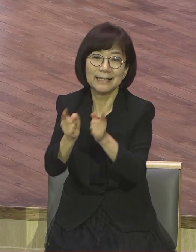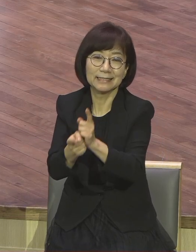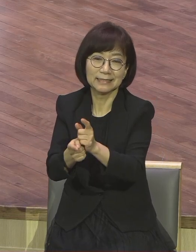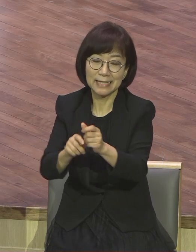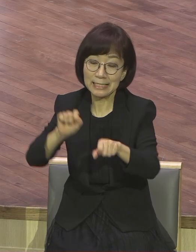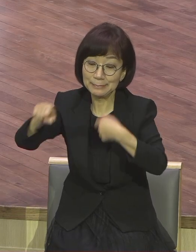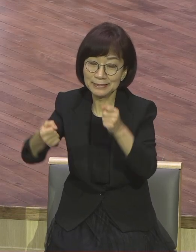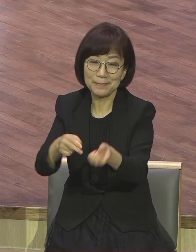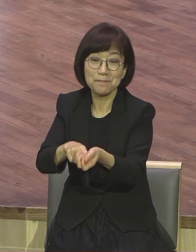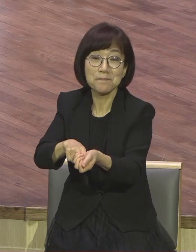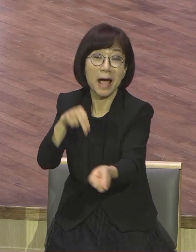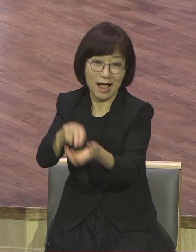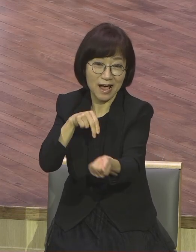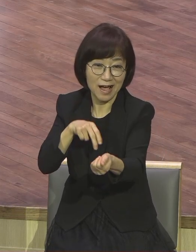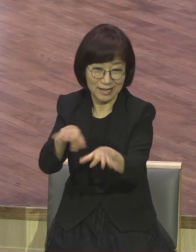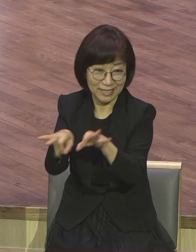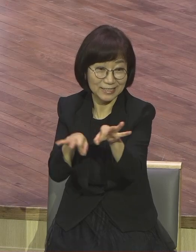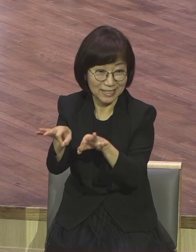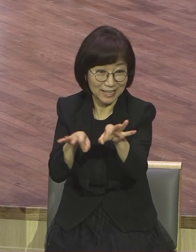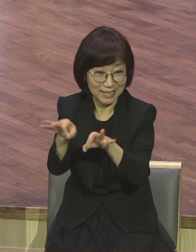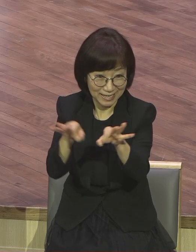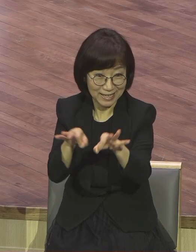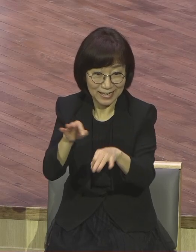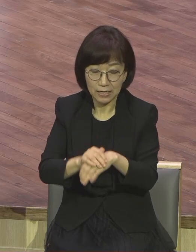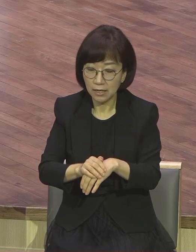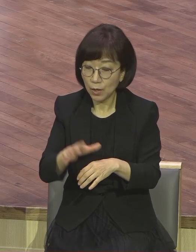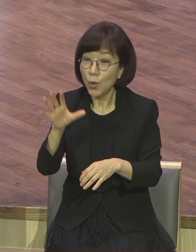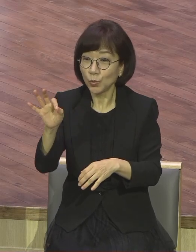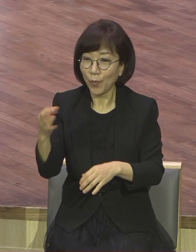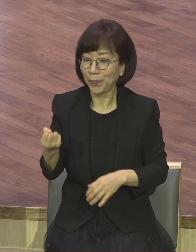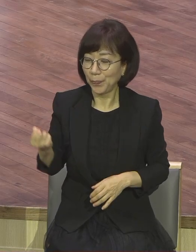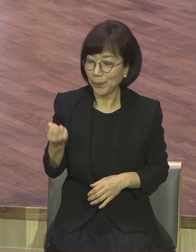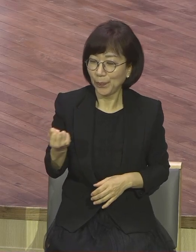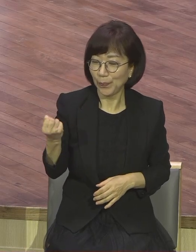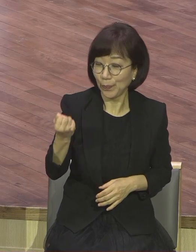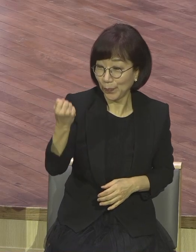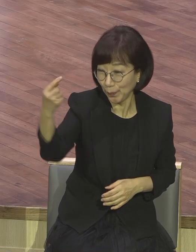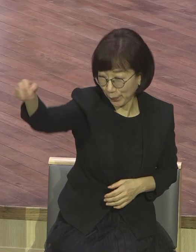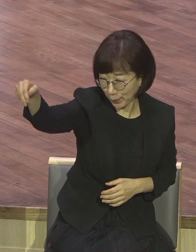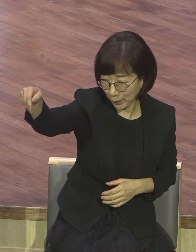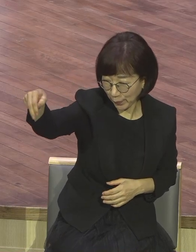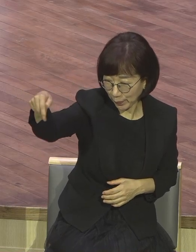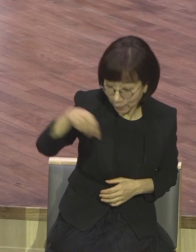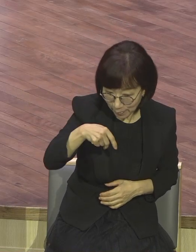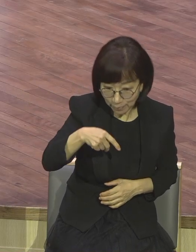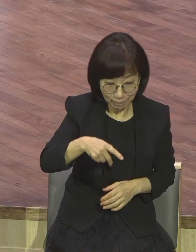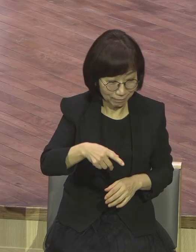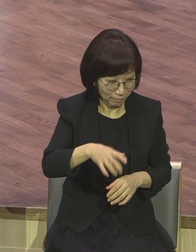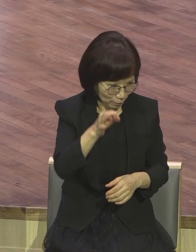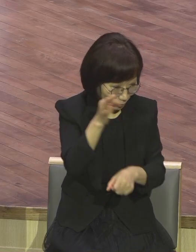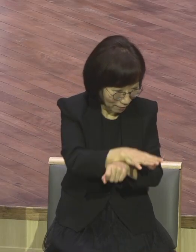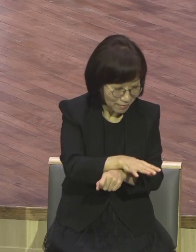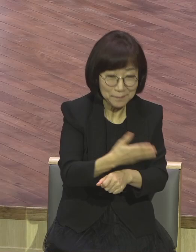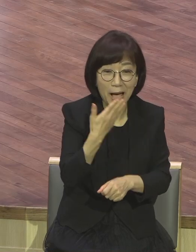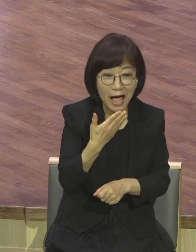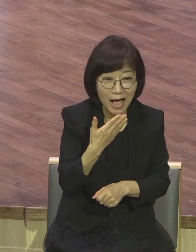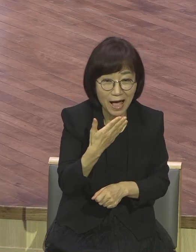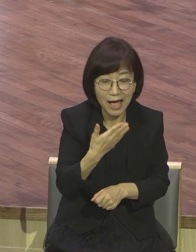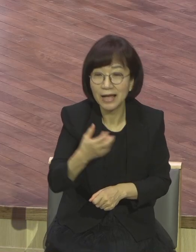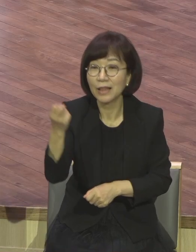오면 돈만 주면 흠없는 짐승을 살 수 있도록 그렇게 생겼습니다. 또 성전에 들어가려면 성전세를 내야